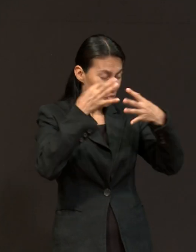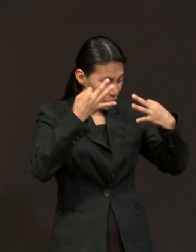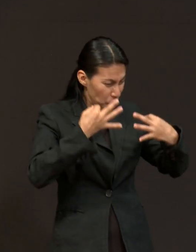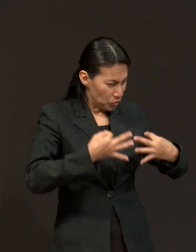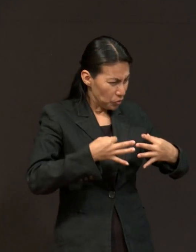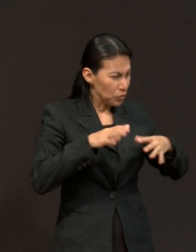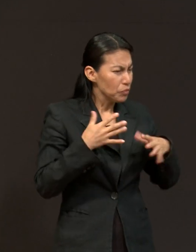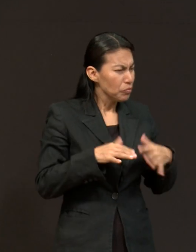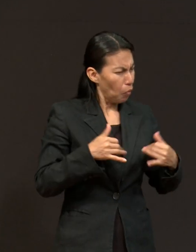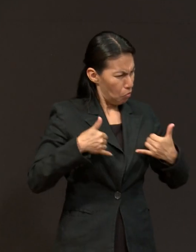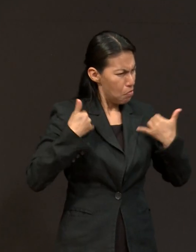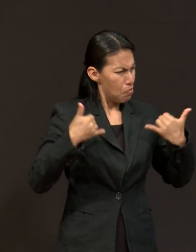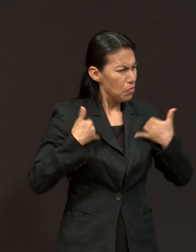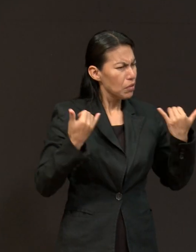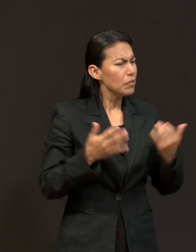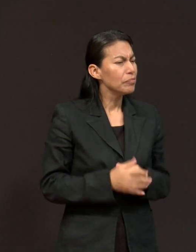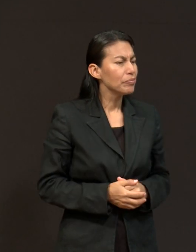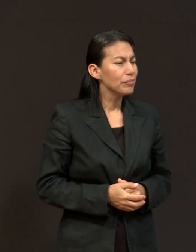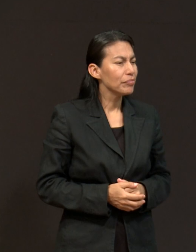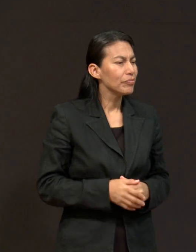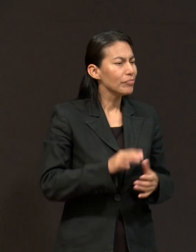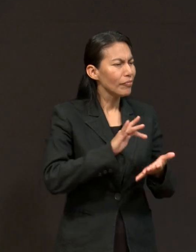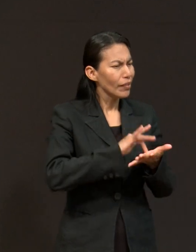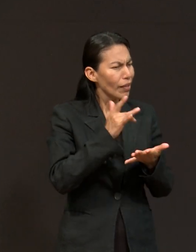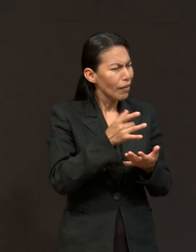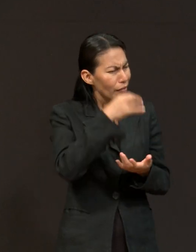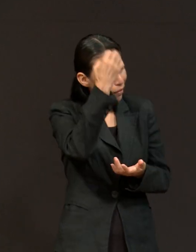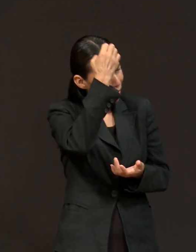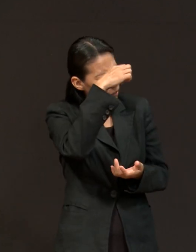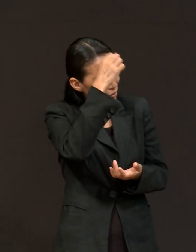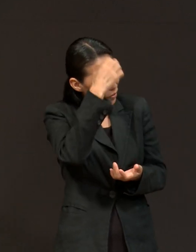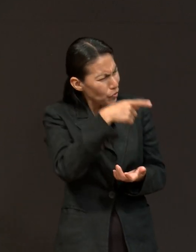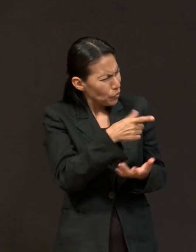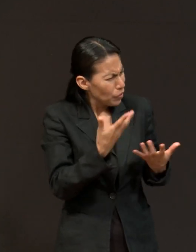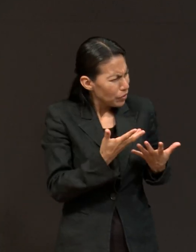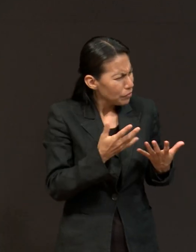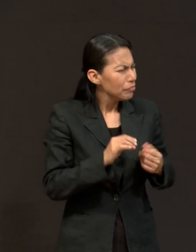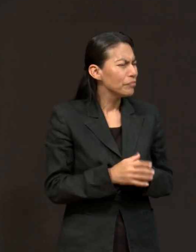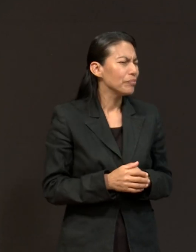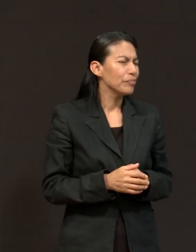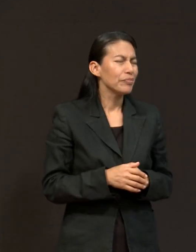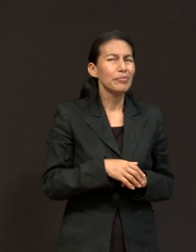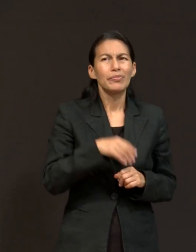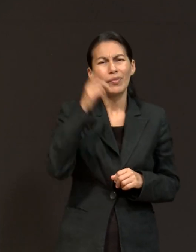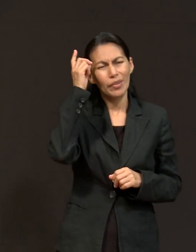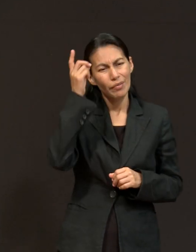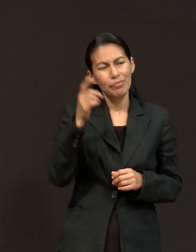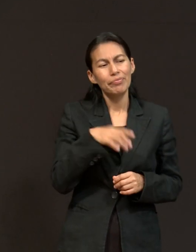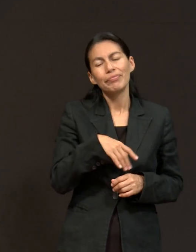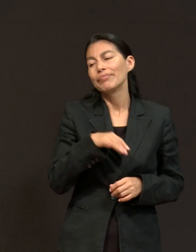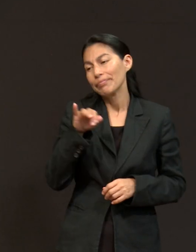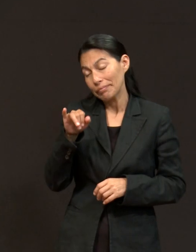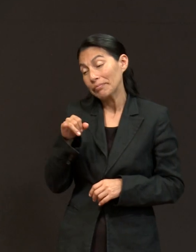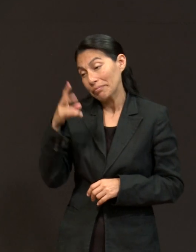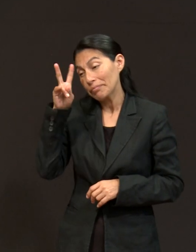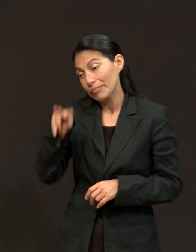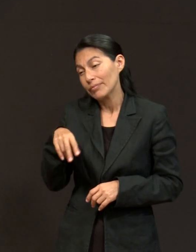muy joven, gracias a esos experimentos que tú hiciste con Dios, ¿no? Sí, prácticamente eran